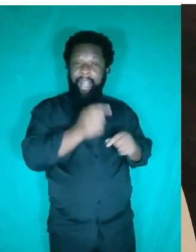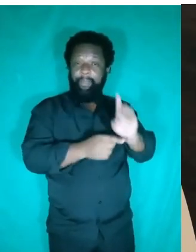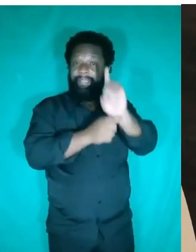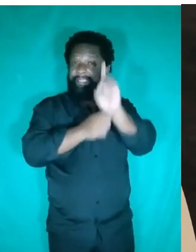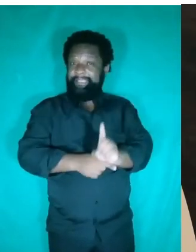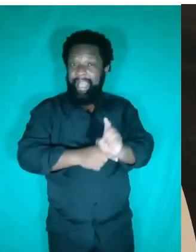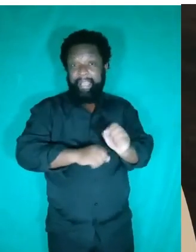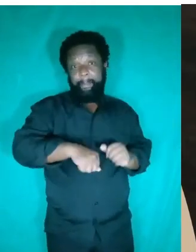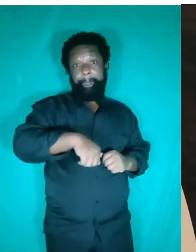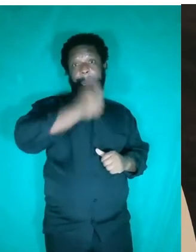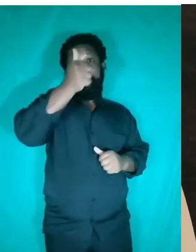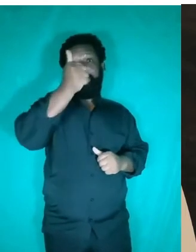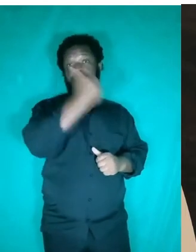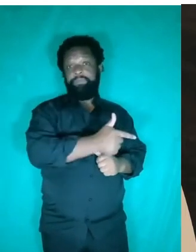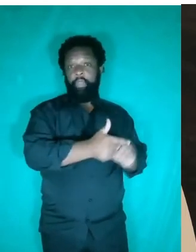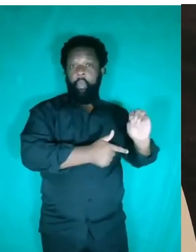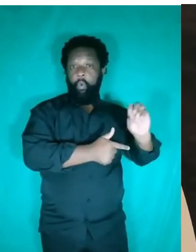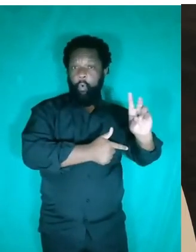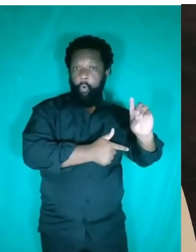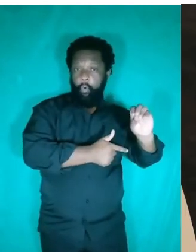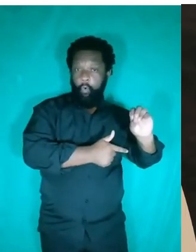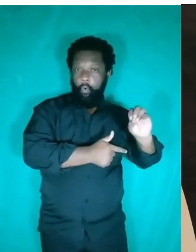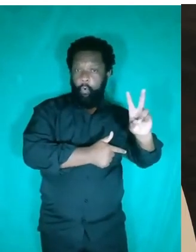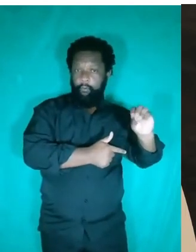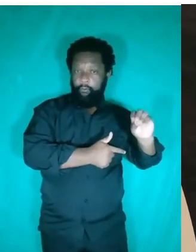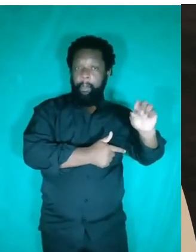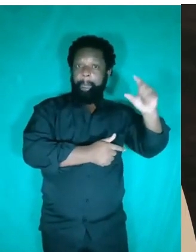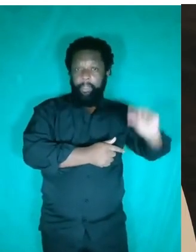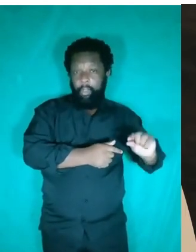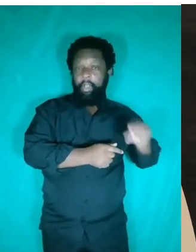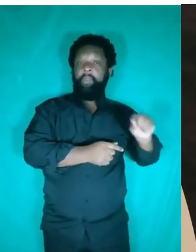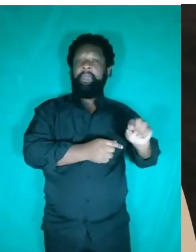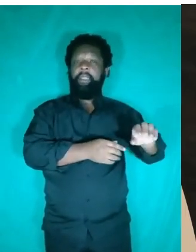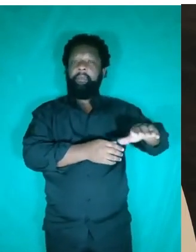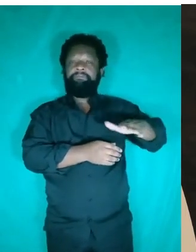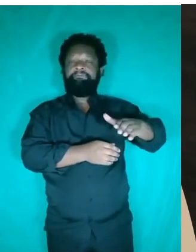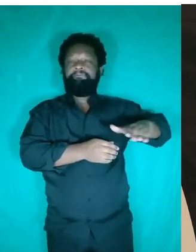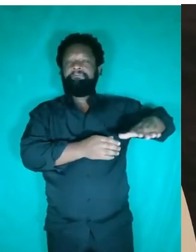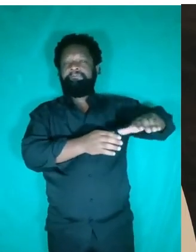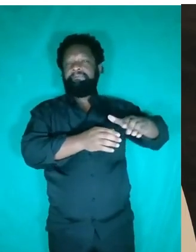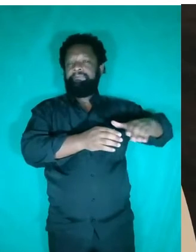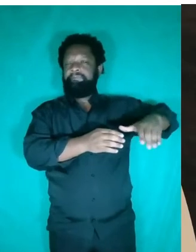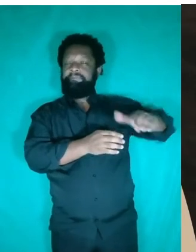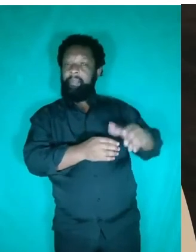que eu inseri, que no caso foi o ovo, fazendo com que ele flutuasse. A partir daí, podemos abordar o conceito de